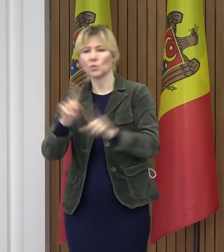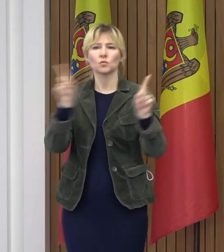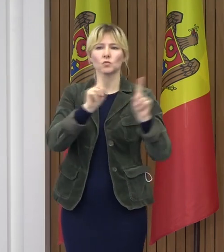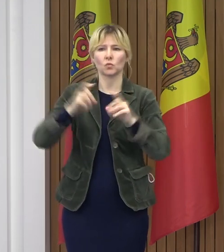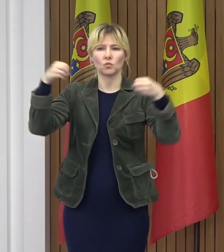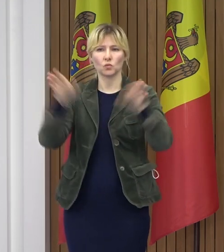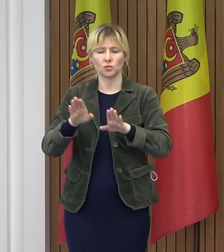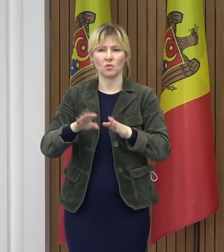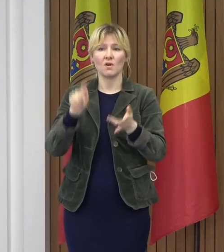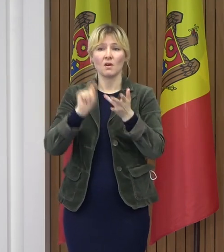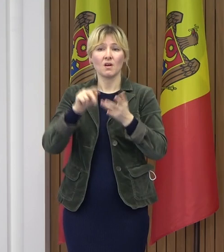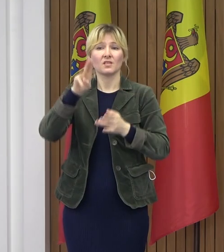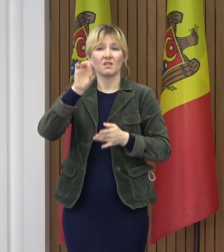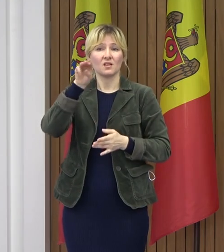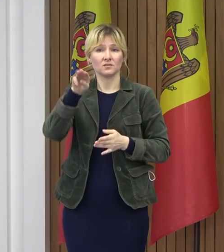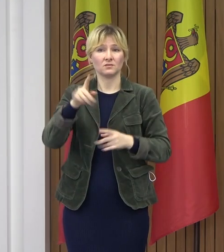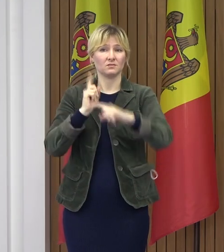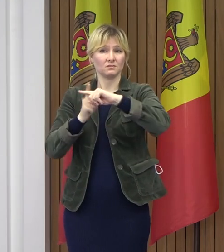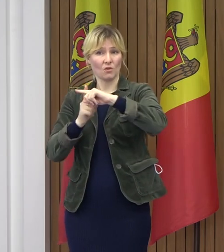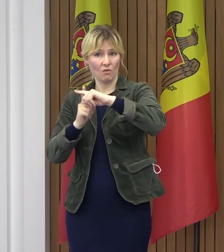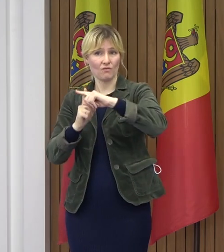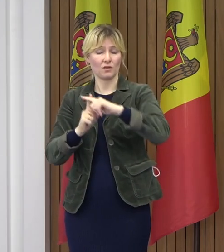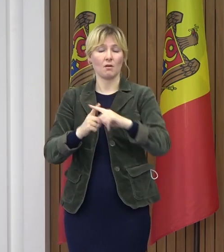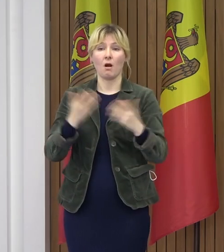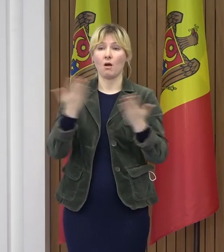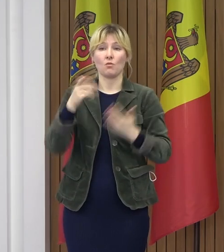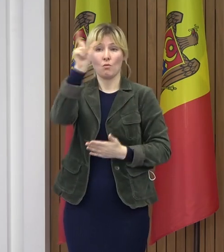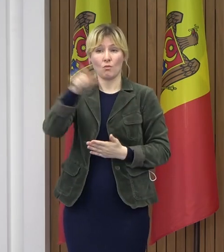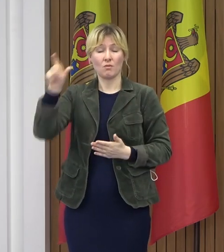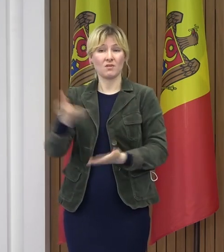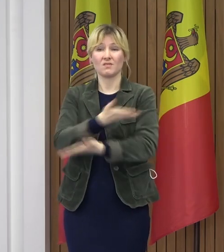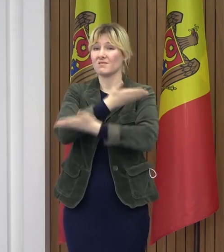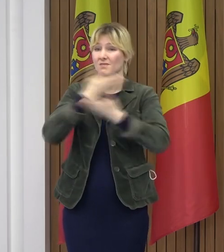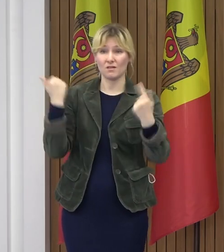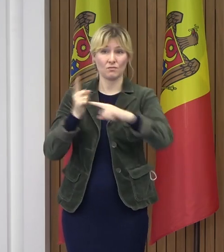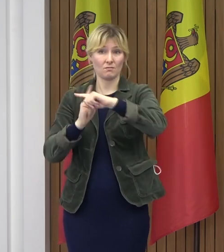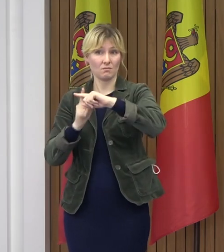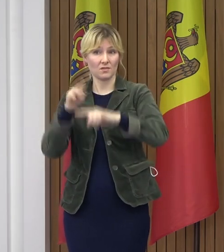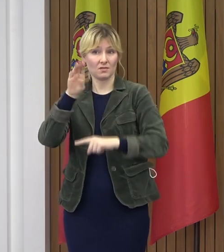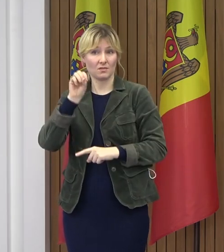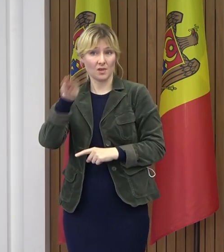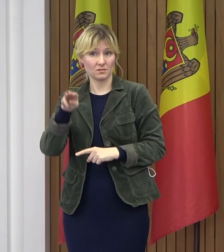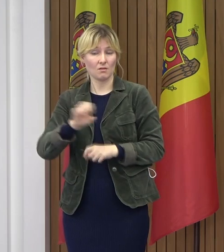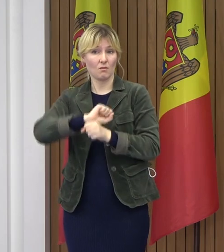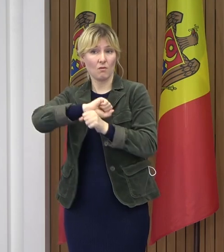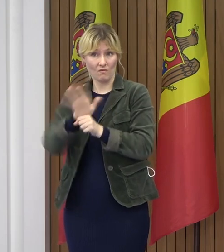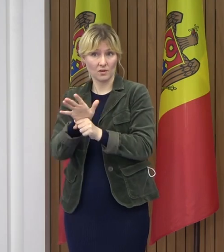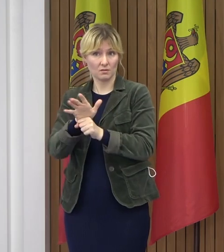corect să fiu testului care atestă lipsa virusului COVID